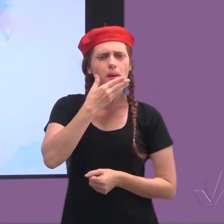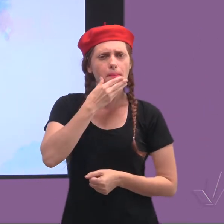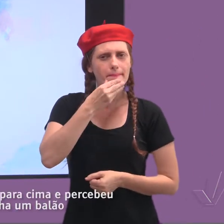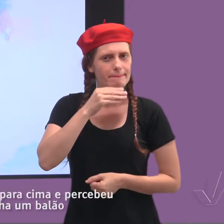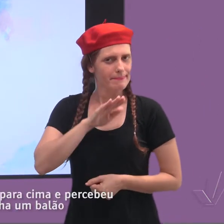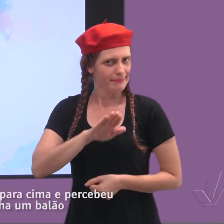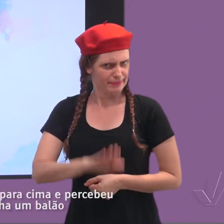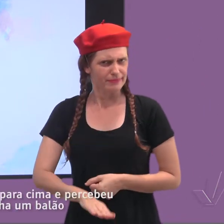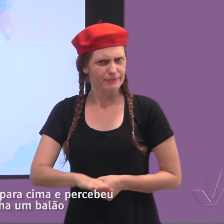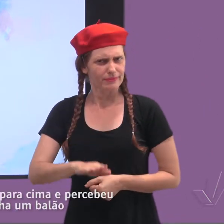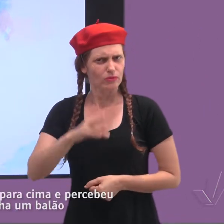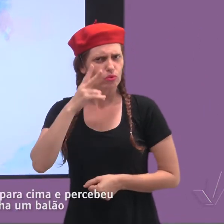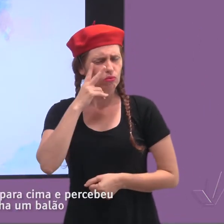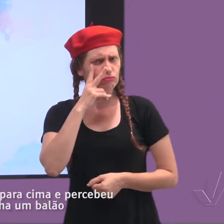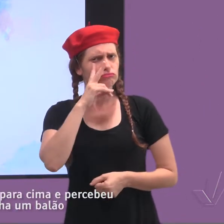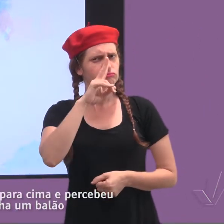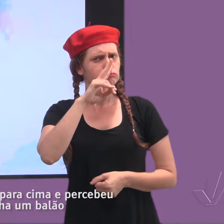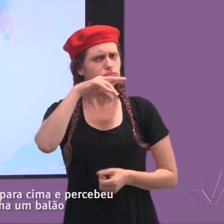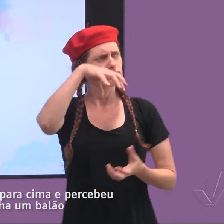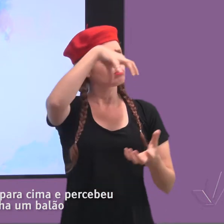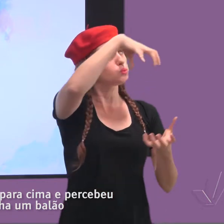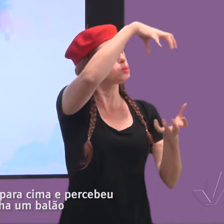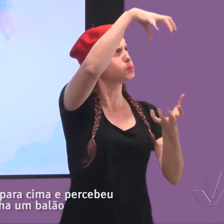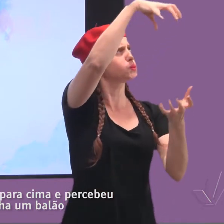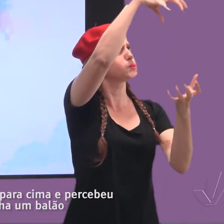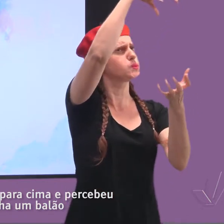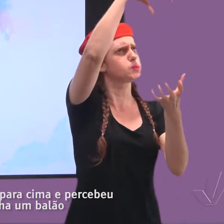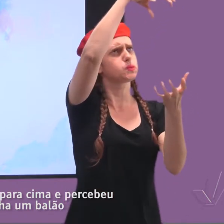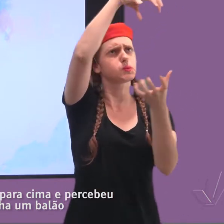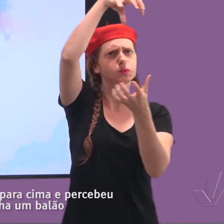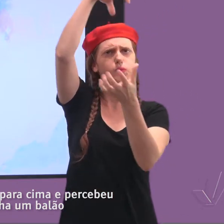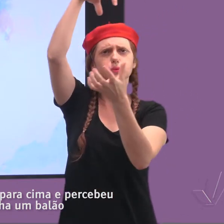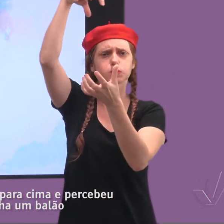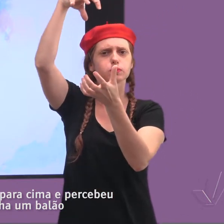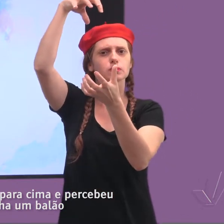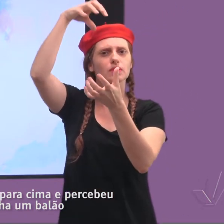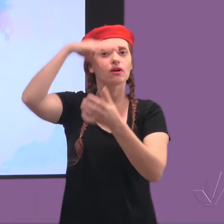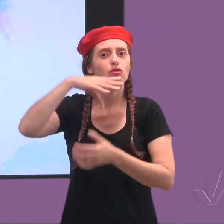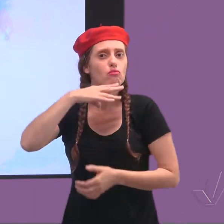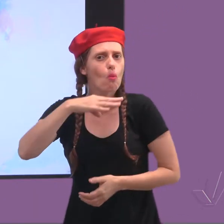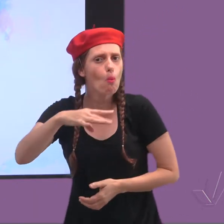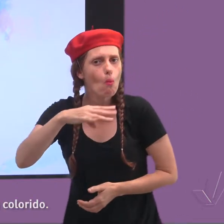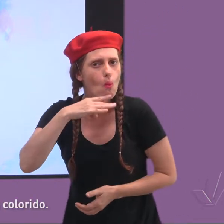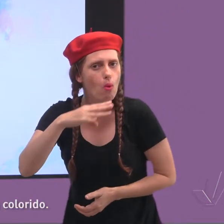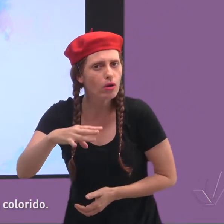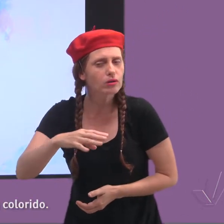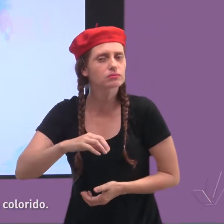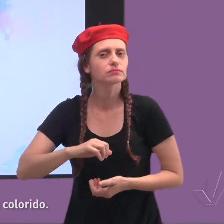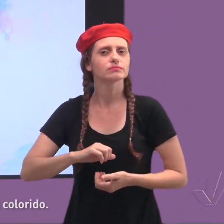O menino, ele olhou para cima e percebeu que tinha um balão bem colorido.